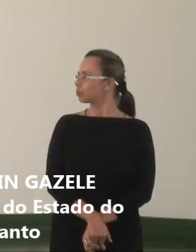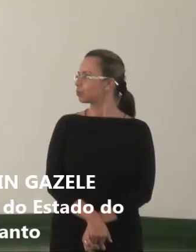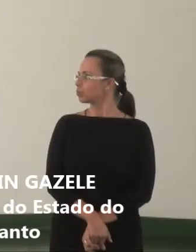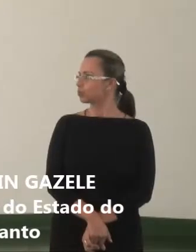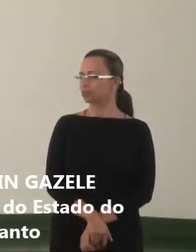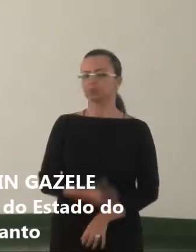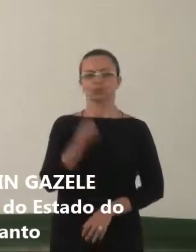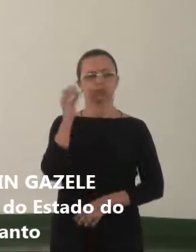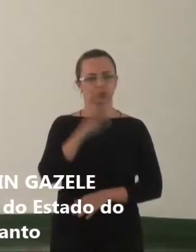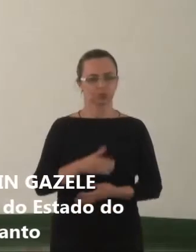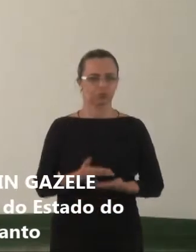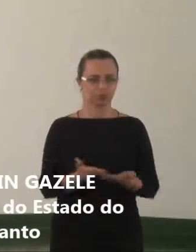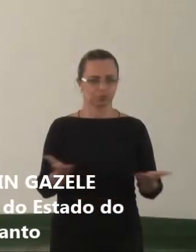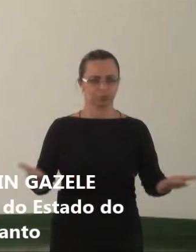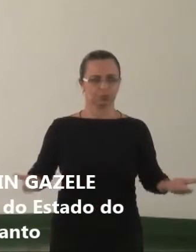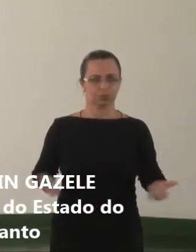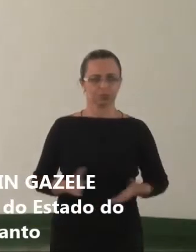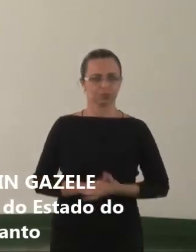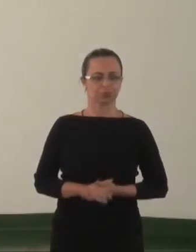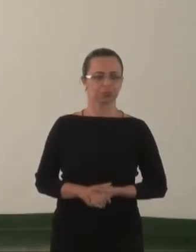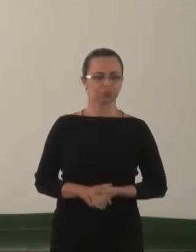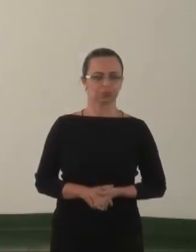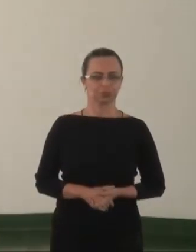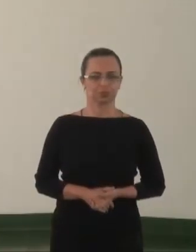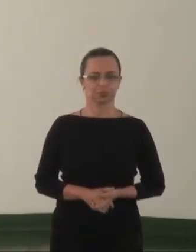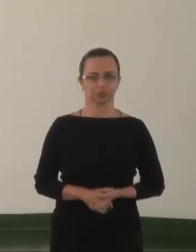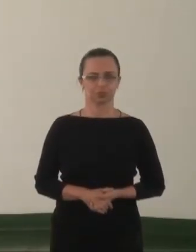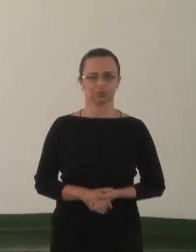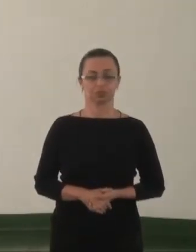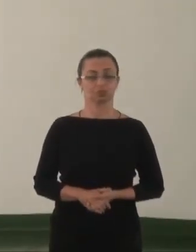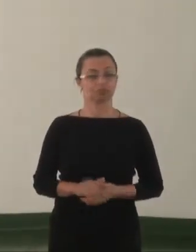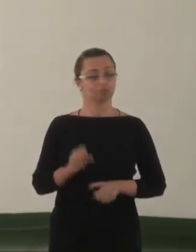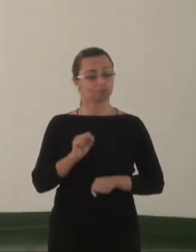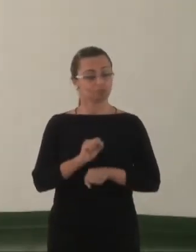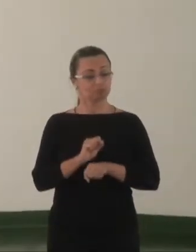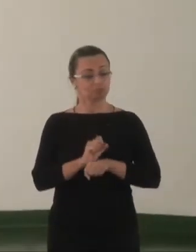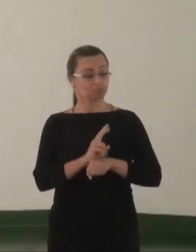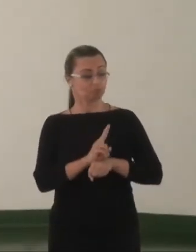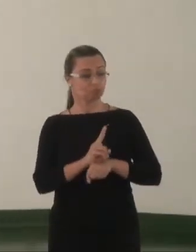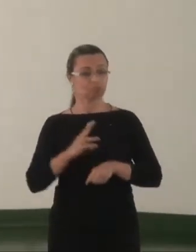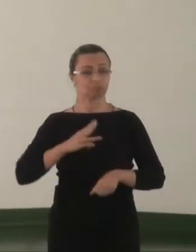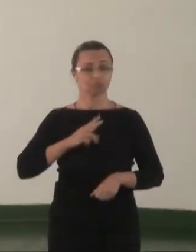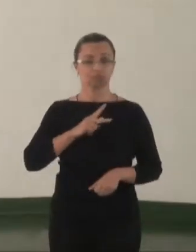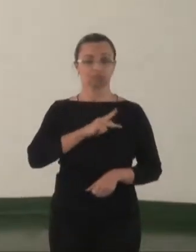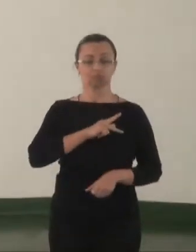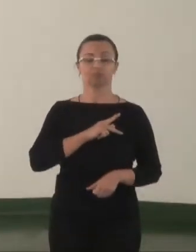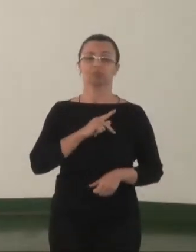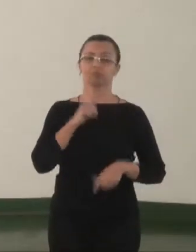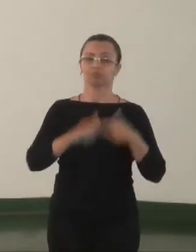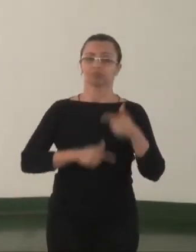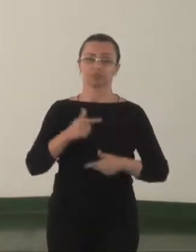Boa tarde, o que esperar da atuação do Ministério Público nesse tema